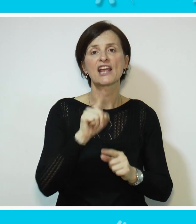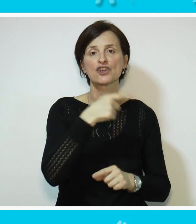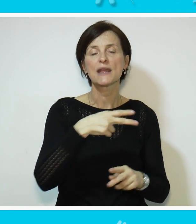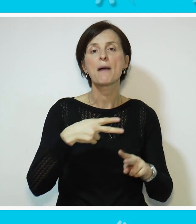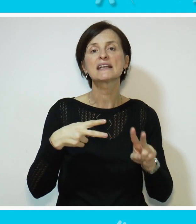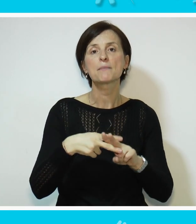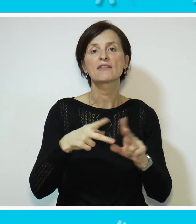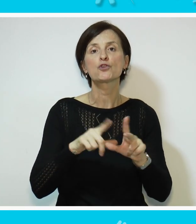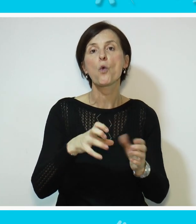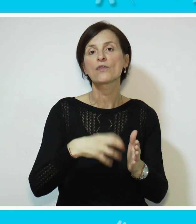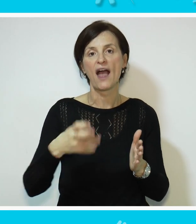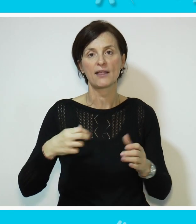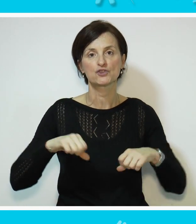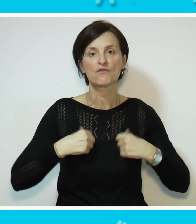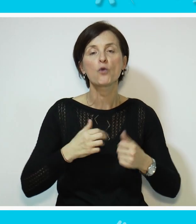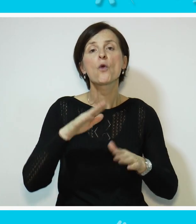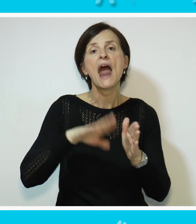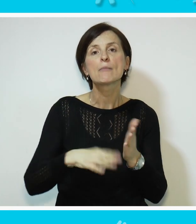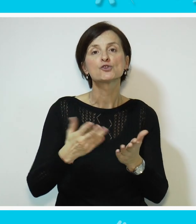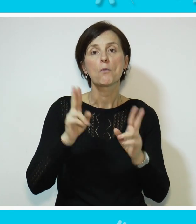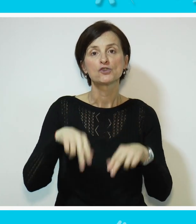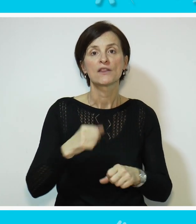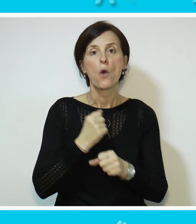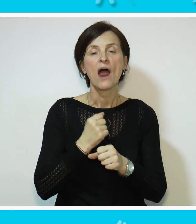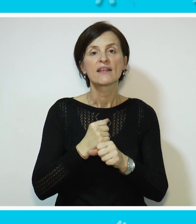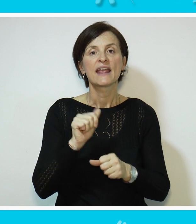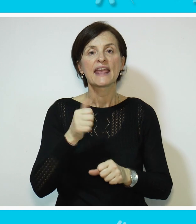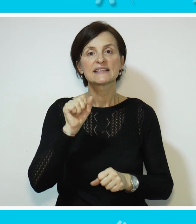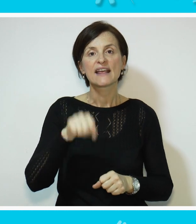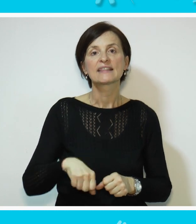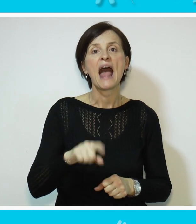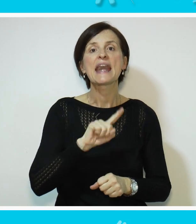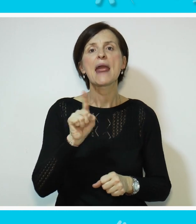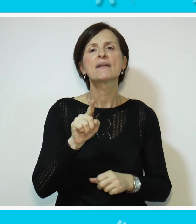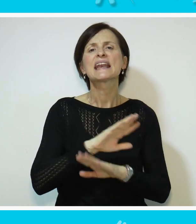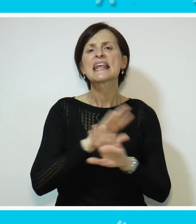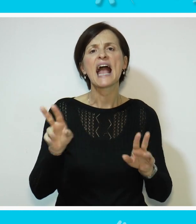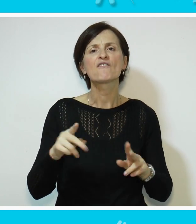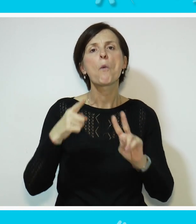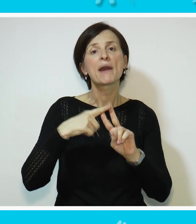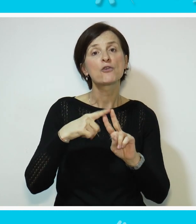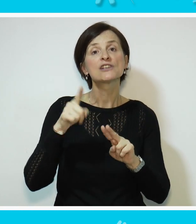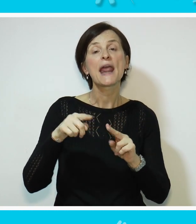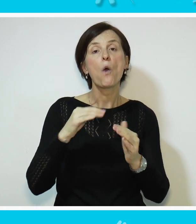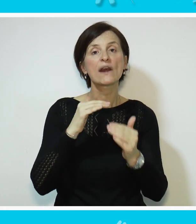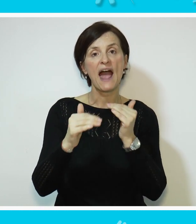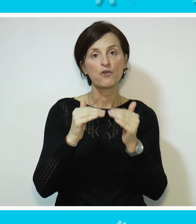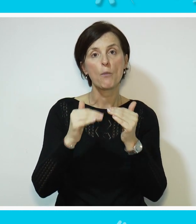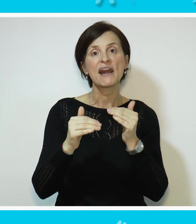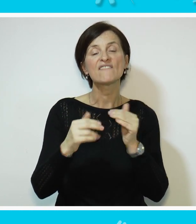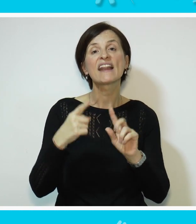neće smetati u daljem životu. Najmanje što možete da uradite je da nemate nikakvu predraslugu nego